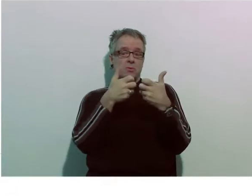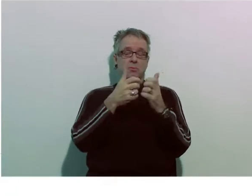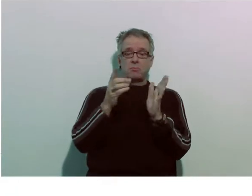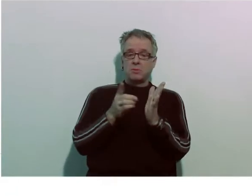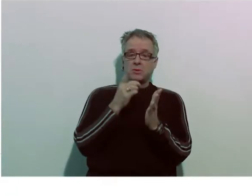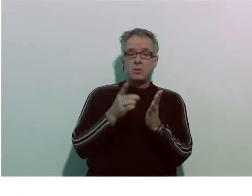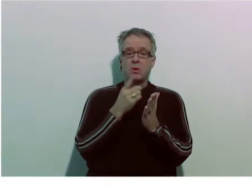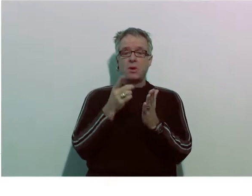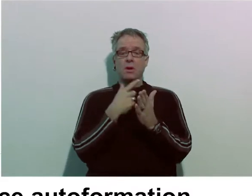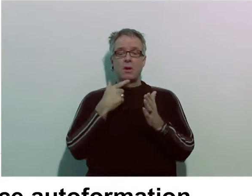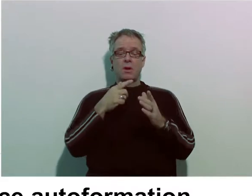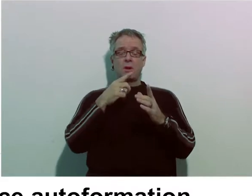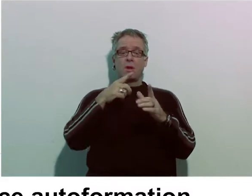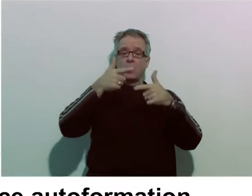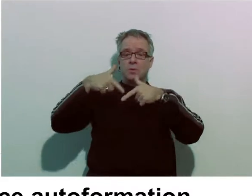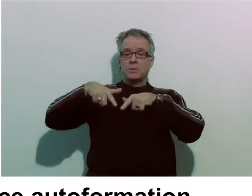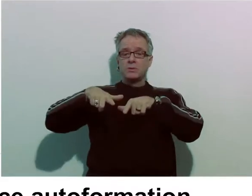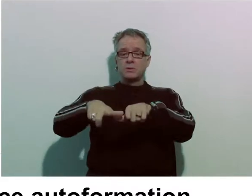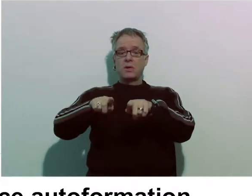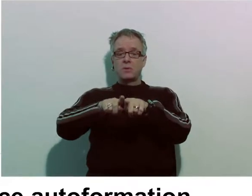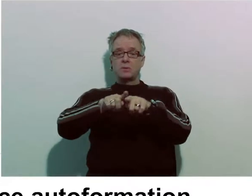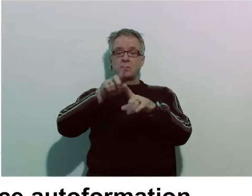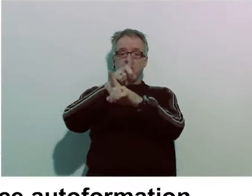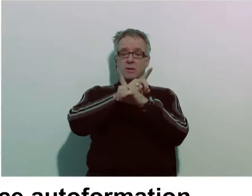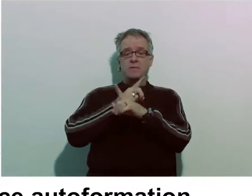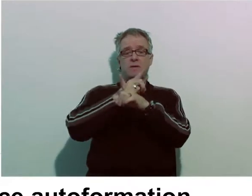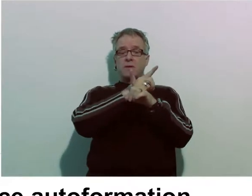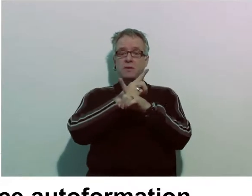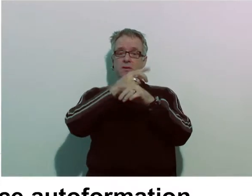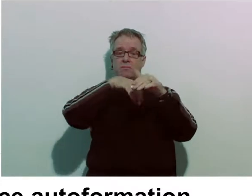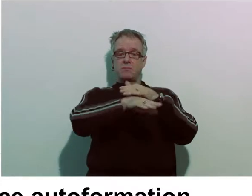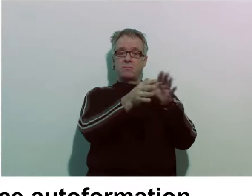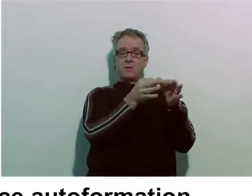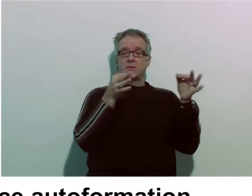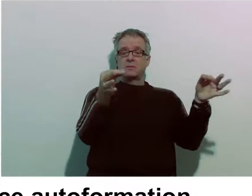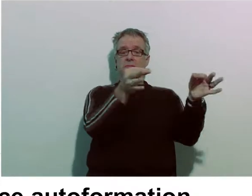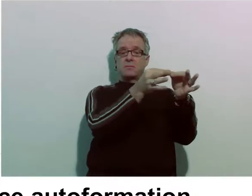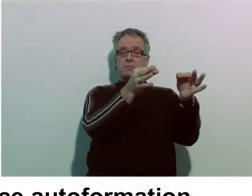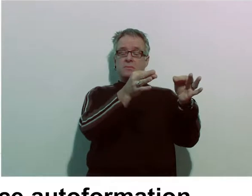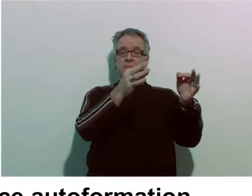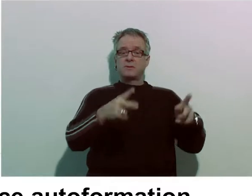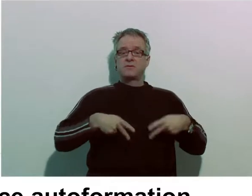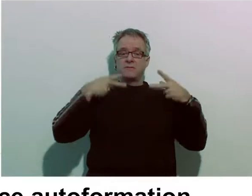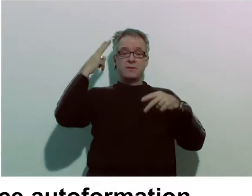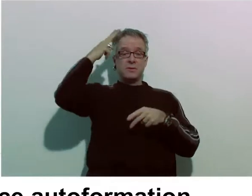Dictionnaires, logiciels et DVD disponibles à l'espace auto-formation du pôle vie du citoyen.